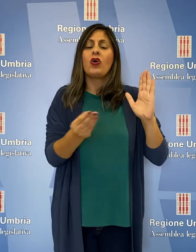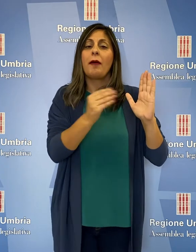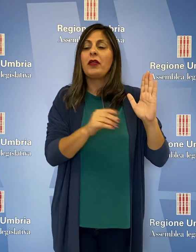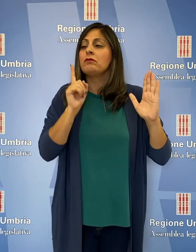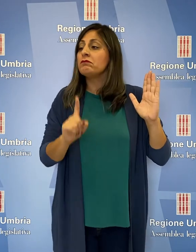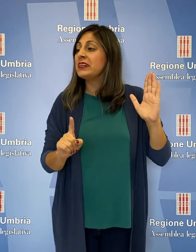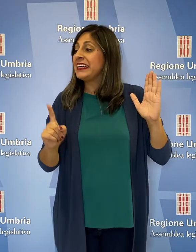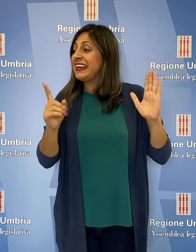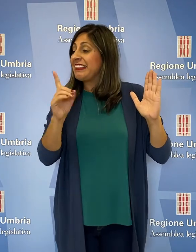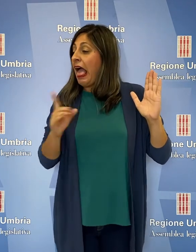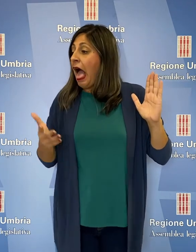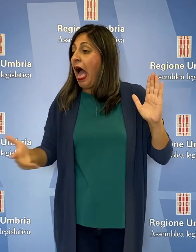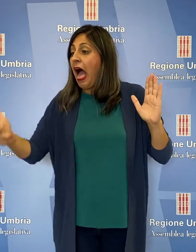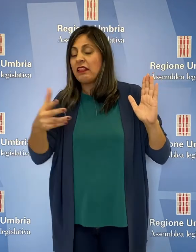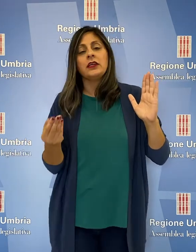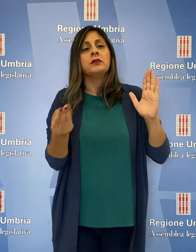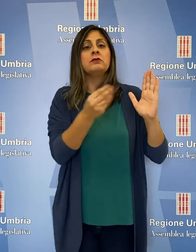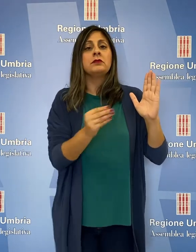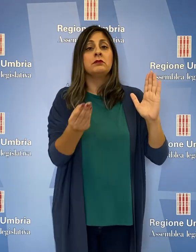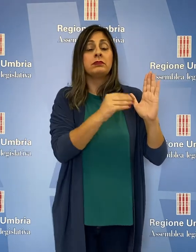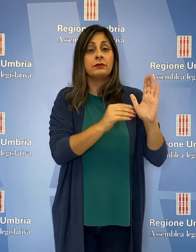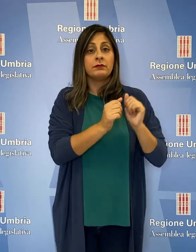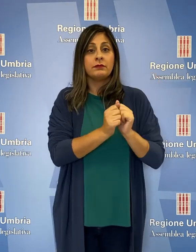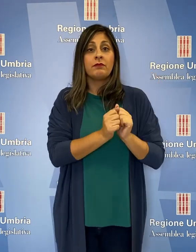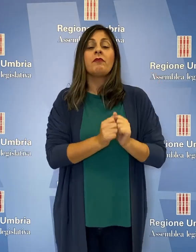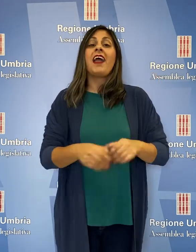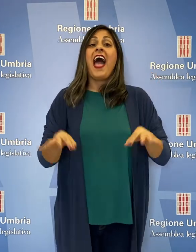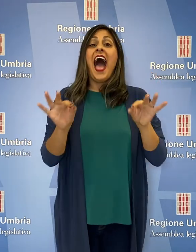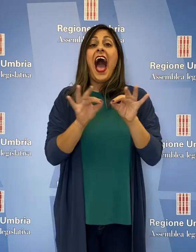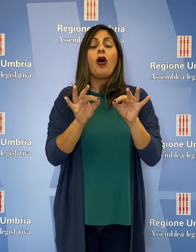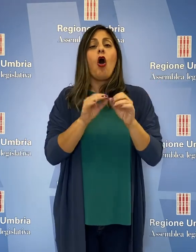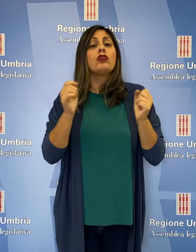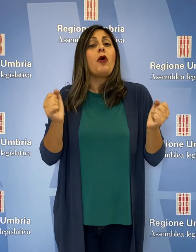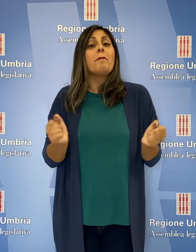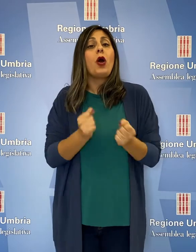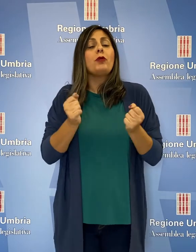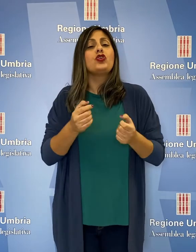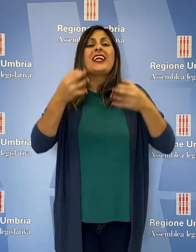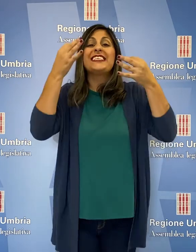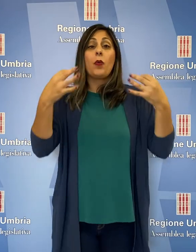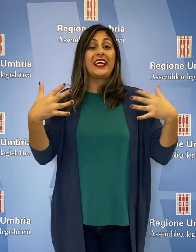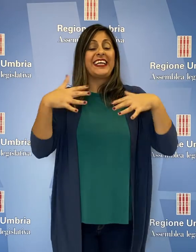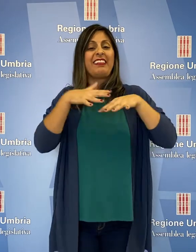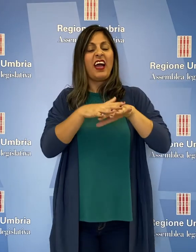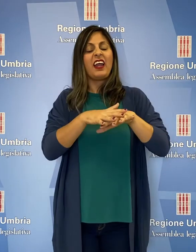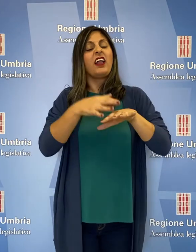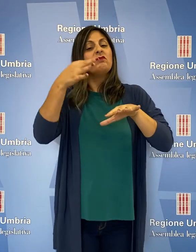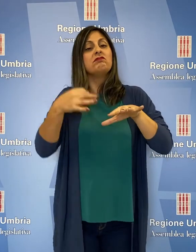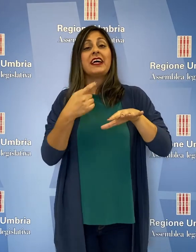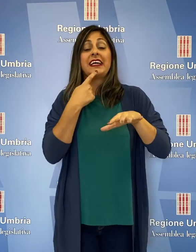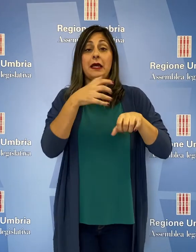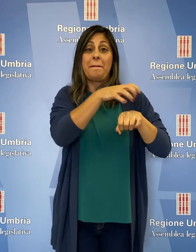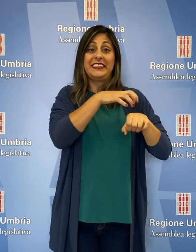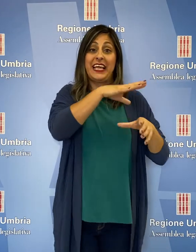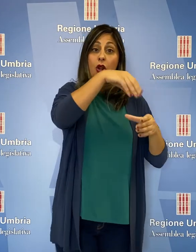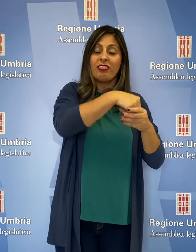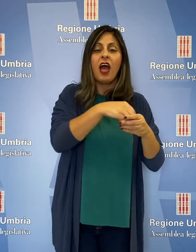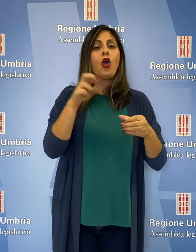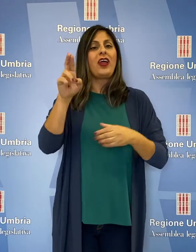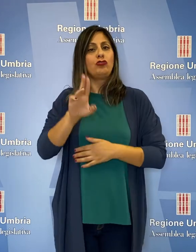'andamento dei dati denunciati. definito un accordo per la promozione della sicurezza integrata tra il Ministero dell'Interno e la